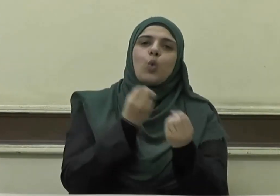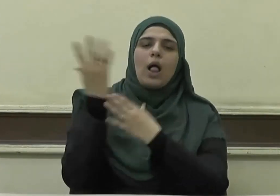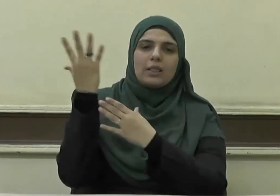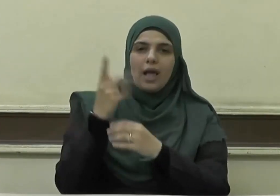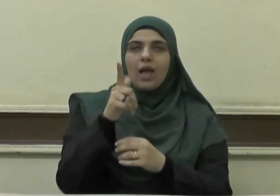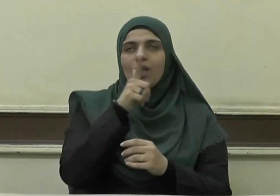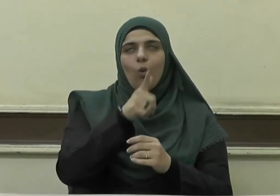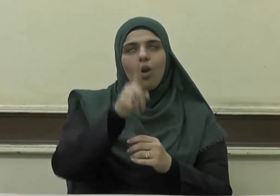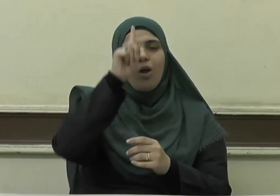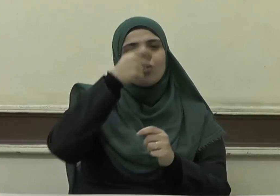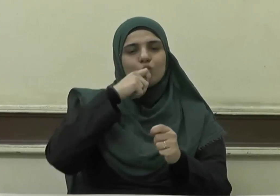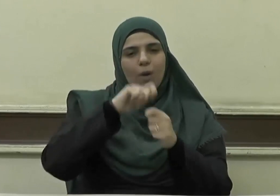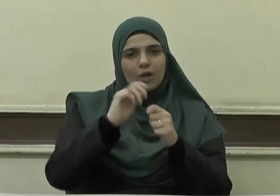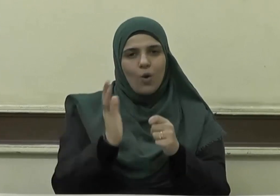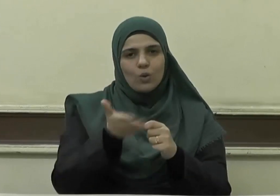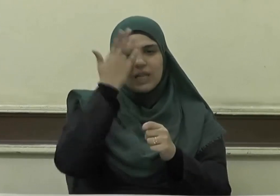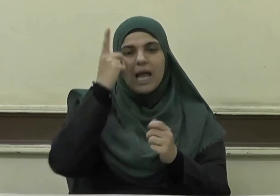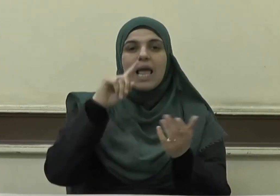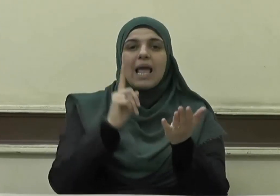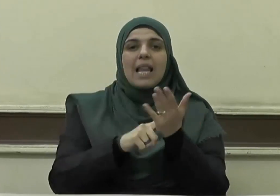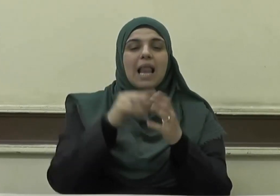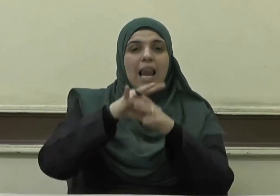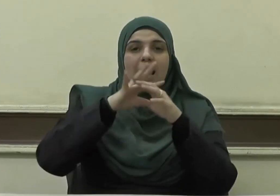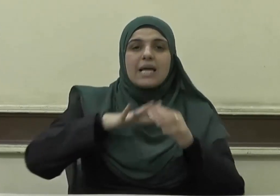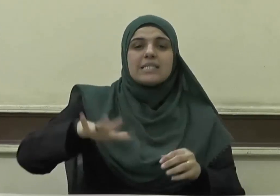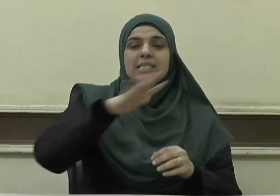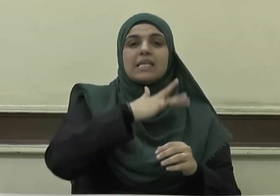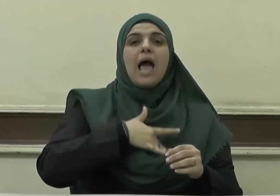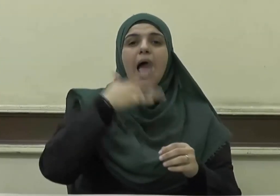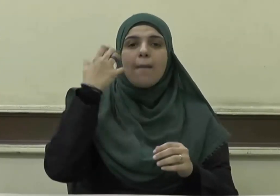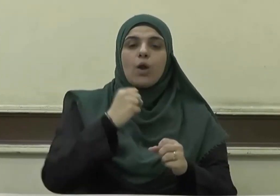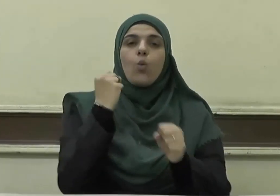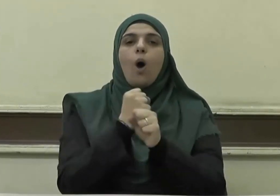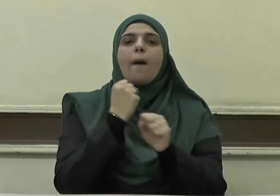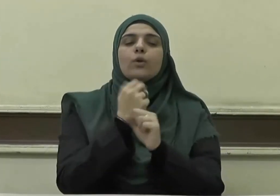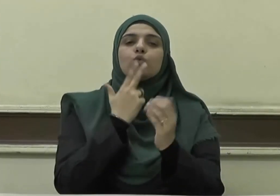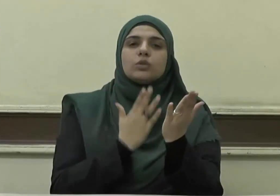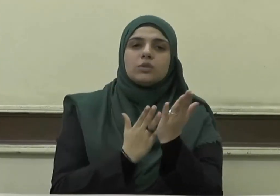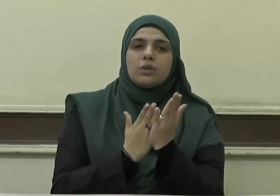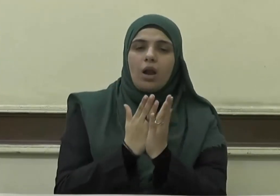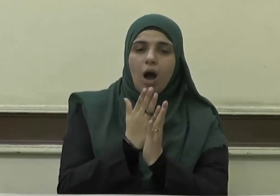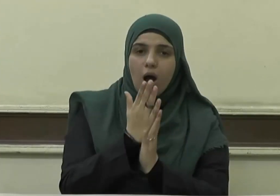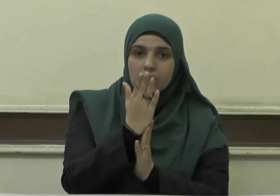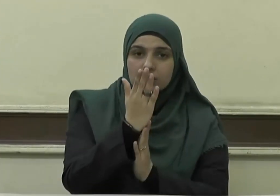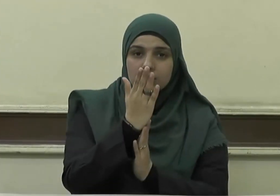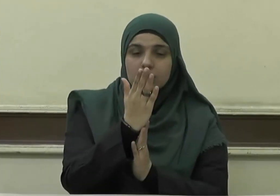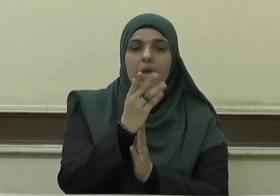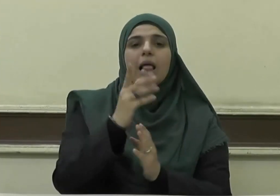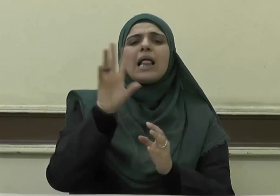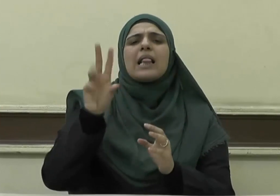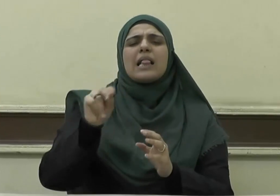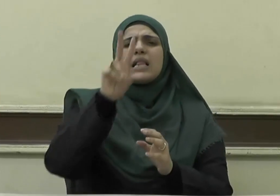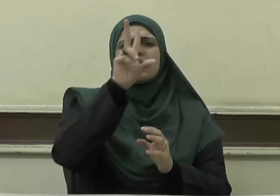سبحانه إن الذين آمنوا وعملوا الصالحات كانت لهم